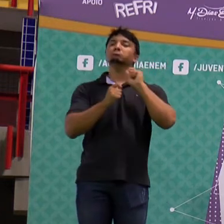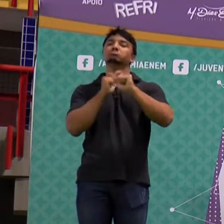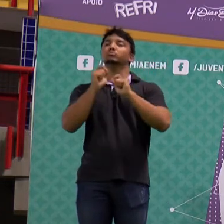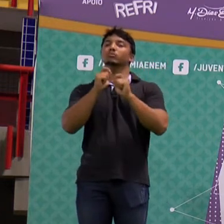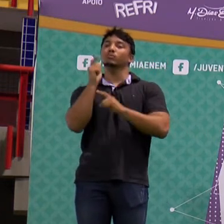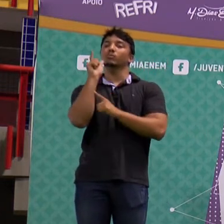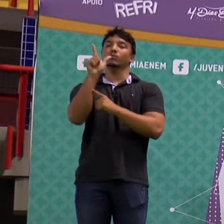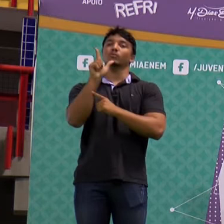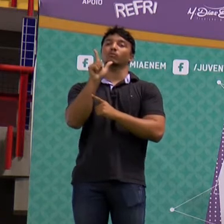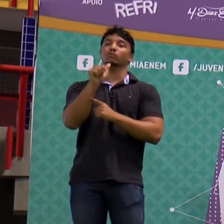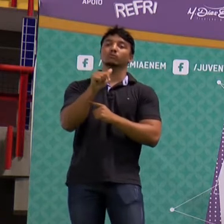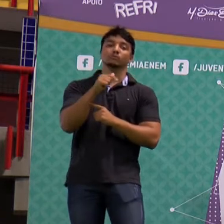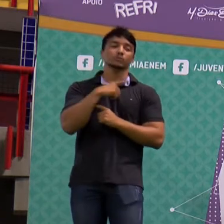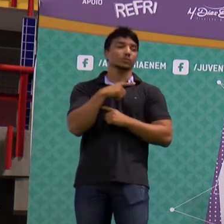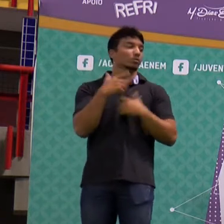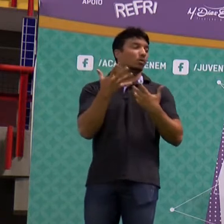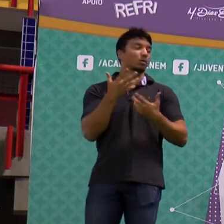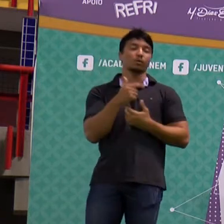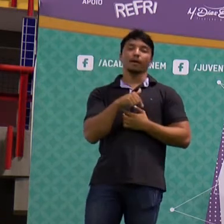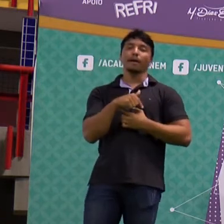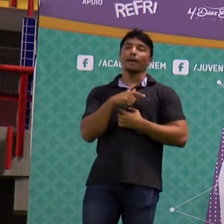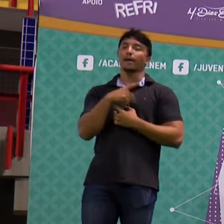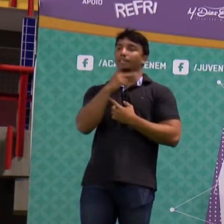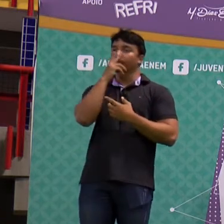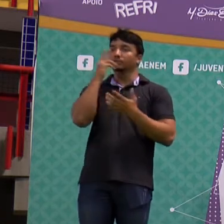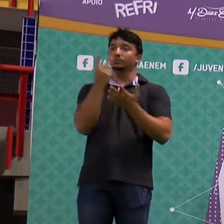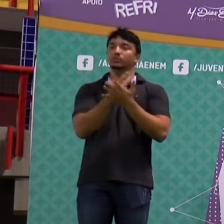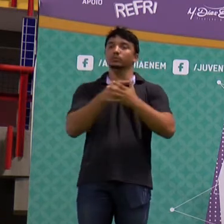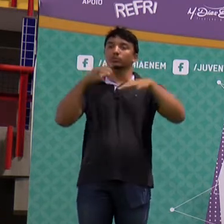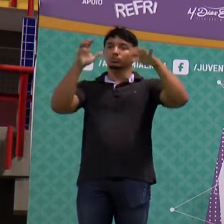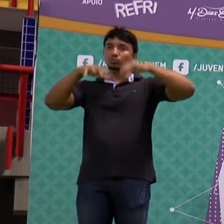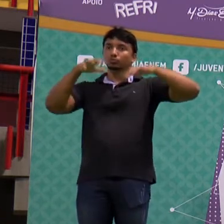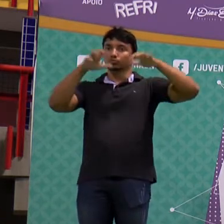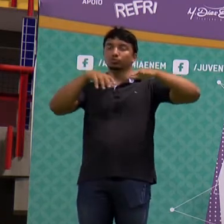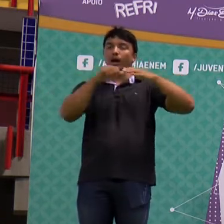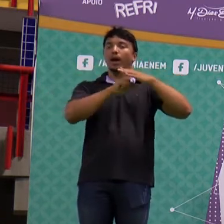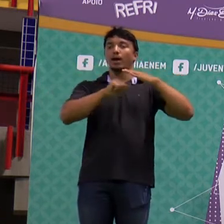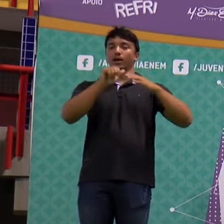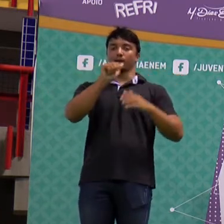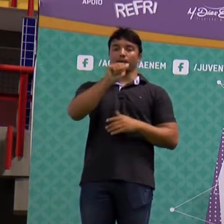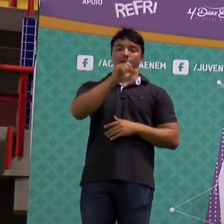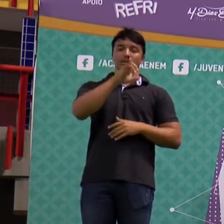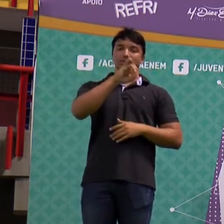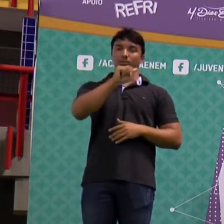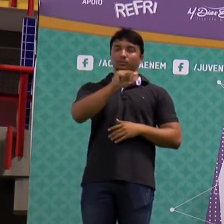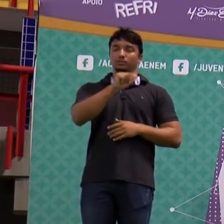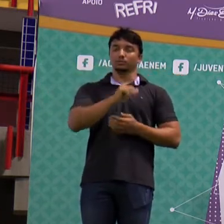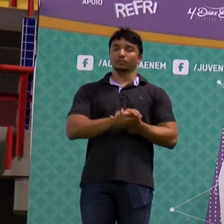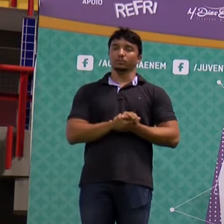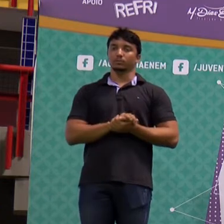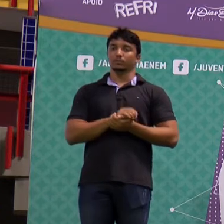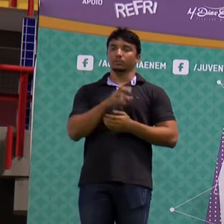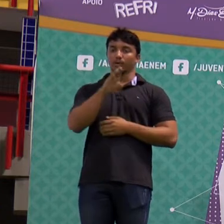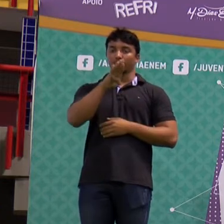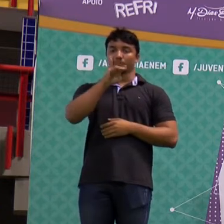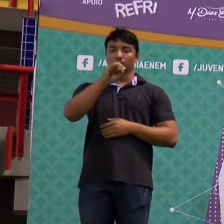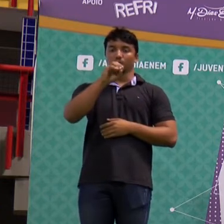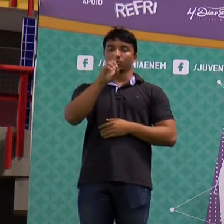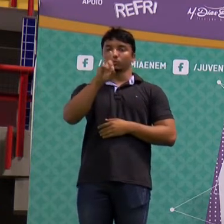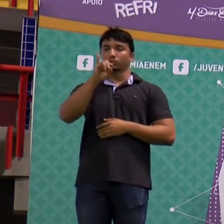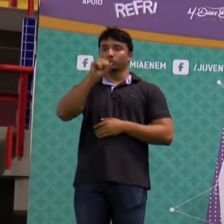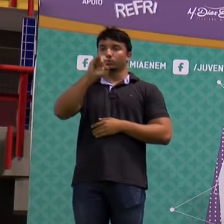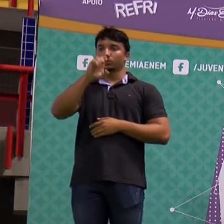por quem aí dos itens para promover a chuva ácida? Biodiesel. Será que seria